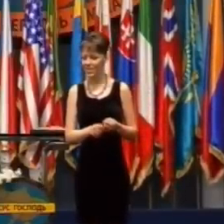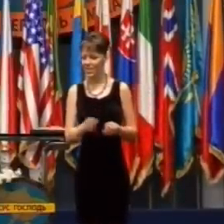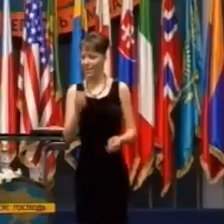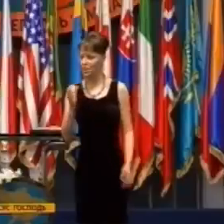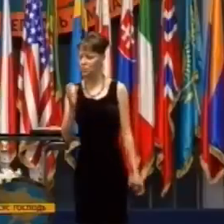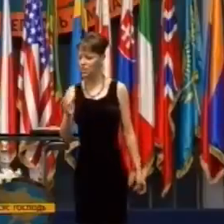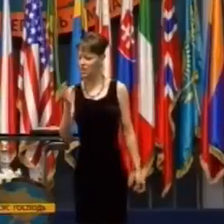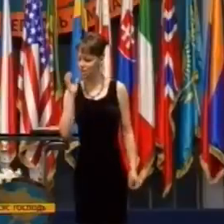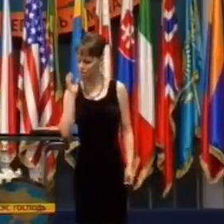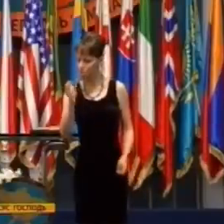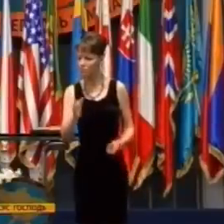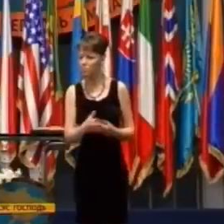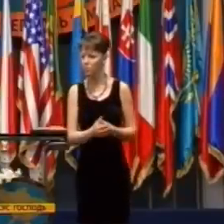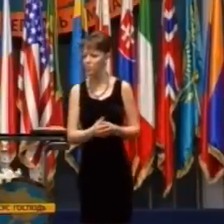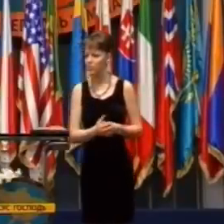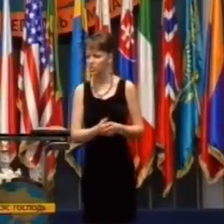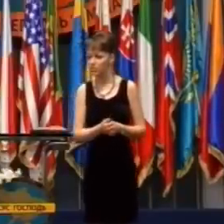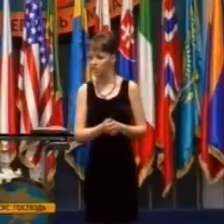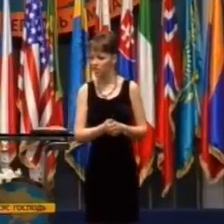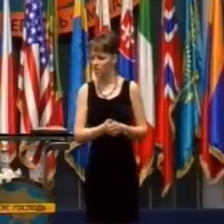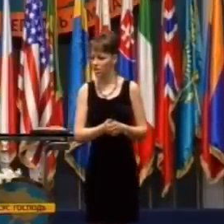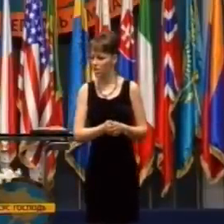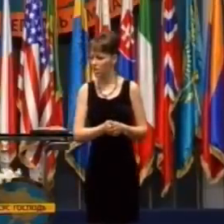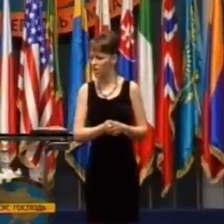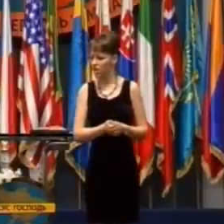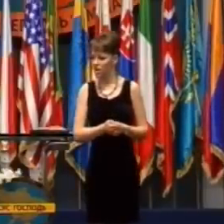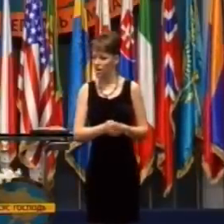A to posolstvo, čo som tam kázal,